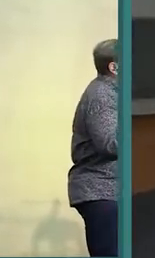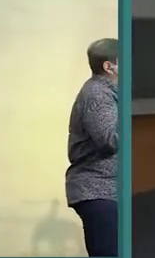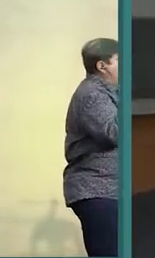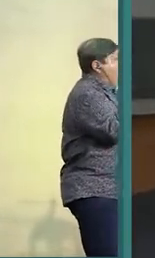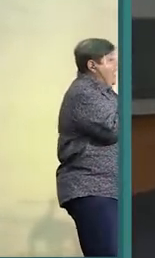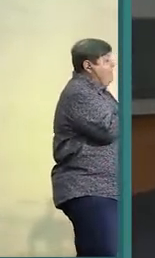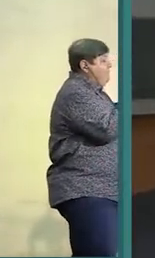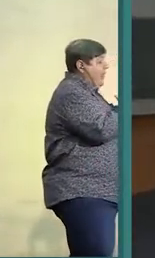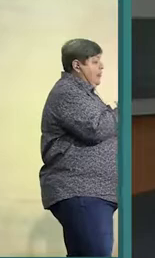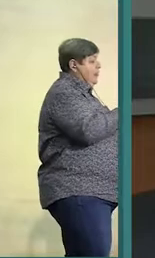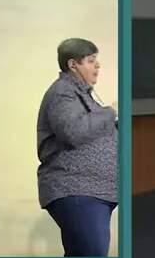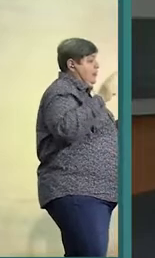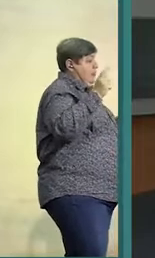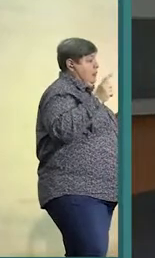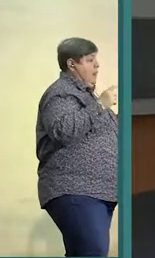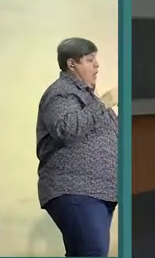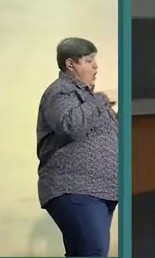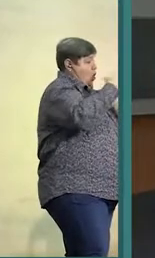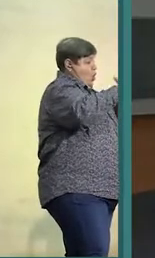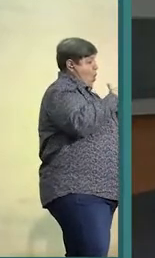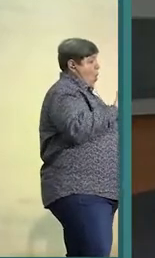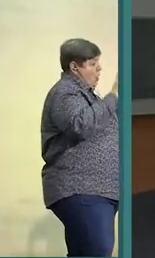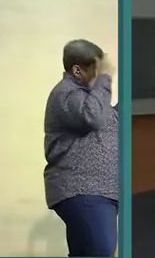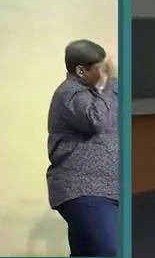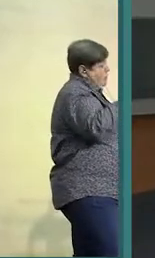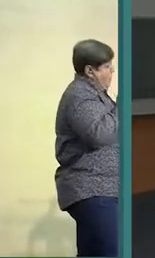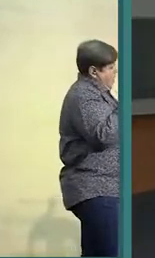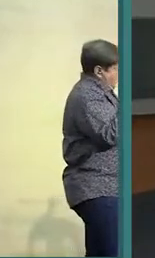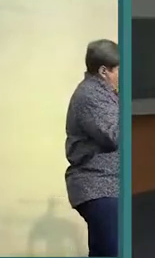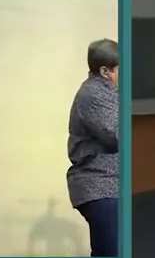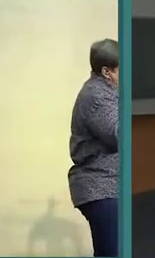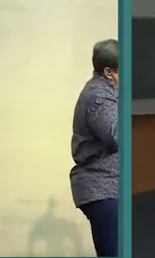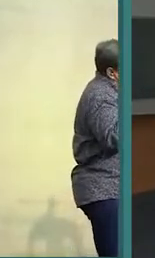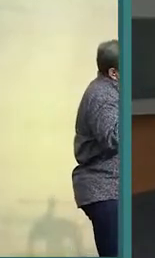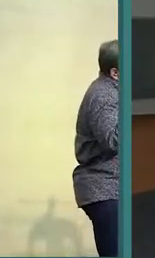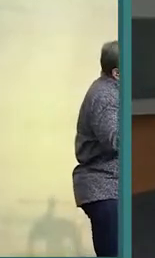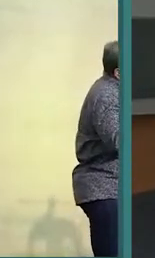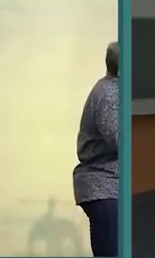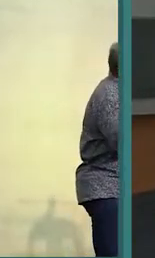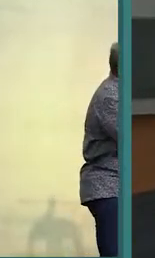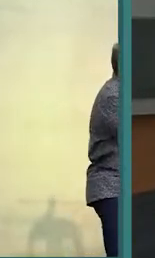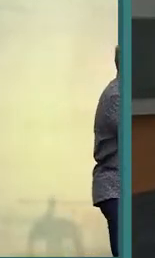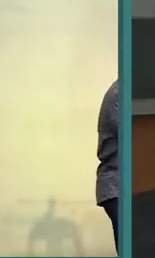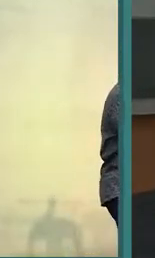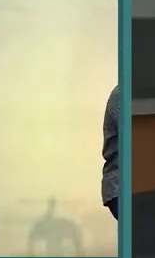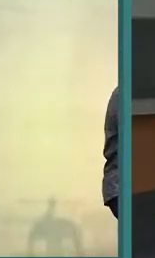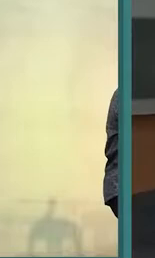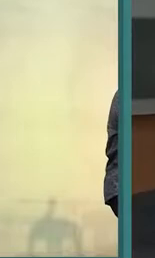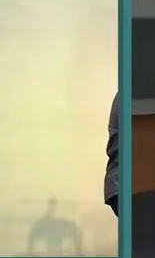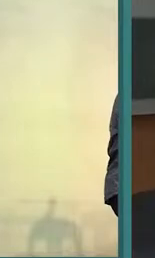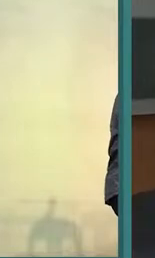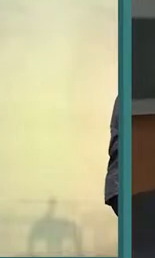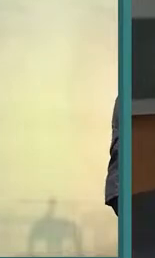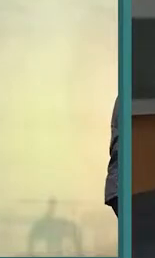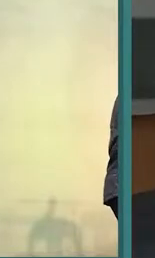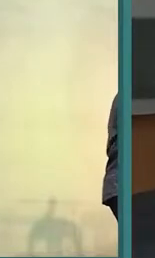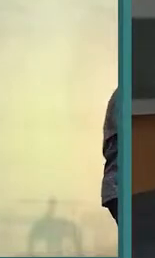rolboom gehad, toe die duivel omversoek het, wat het hy elke keer gesê, as die duivel omversoek, dan het hy gesê, daar staan geskrywe, wat